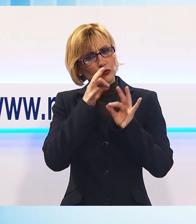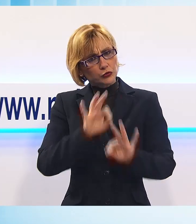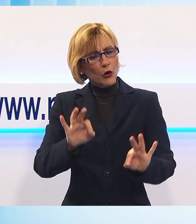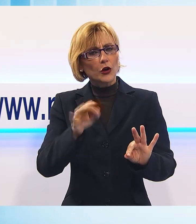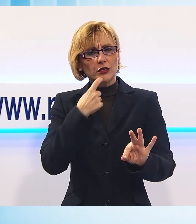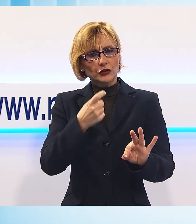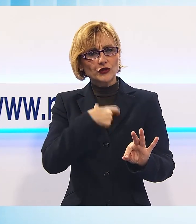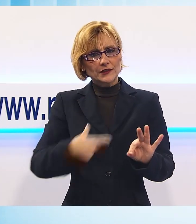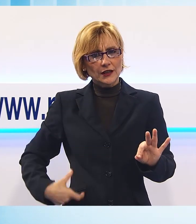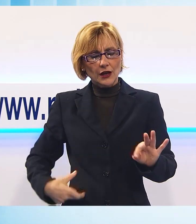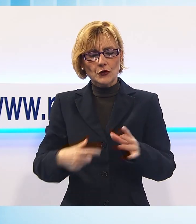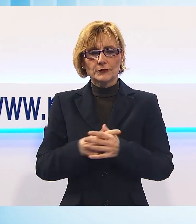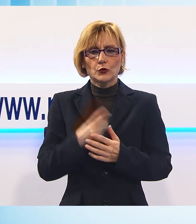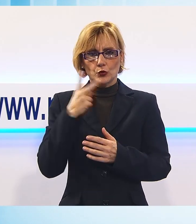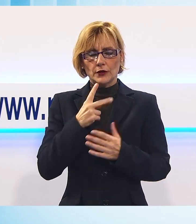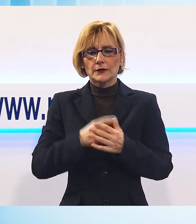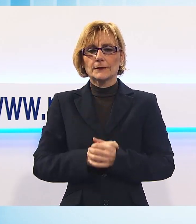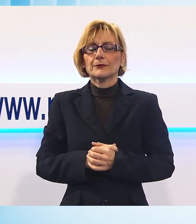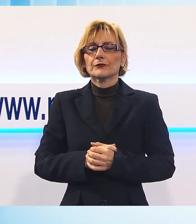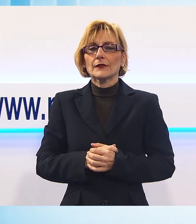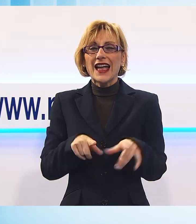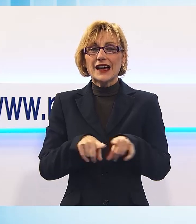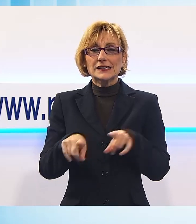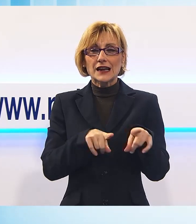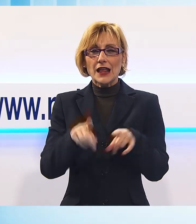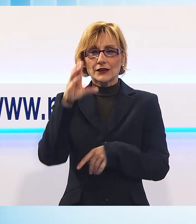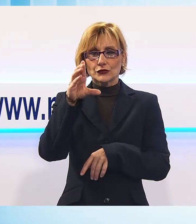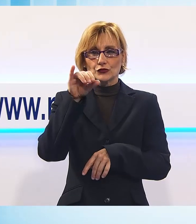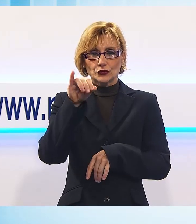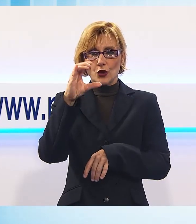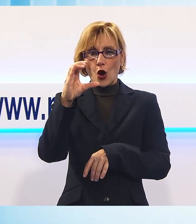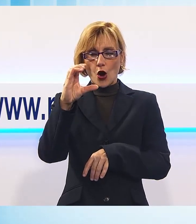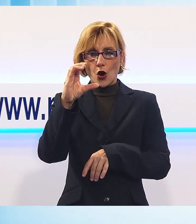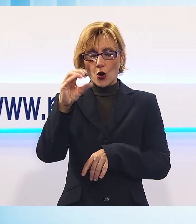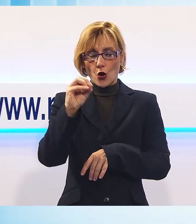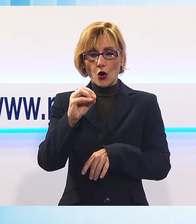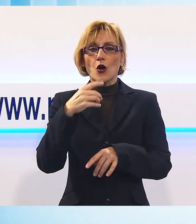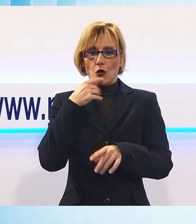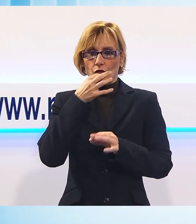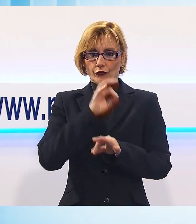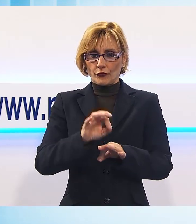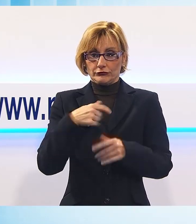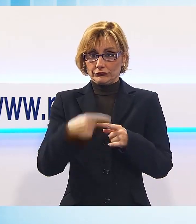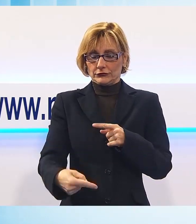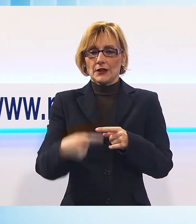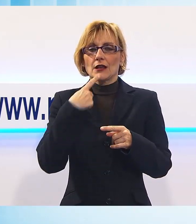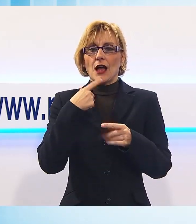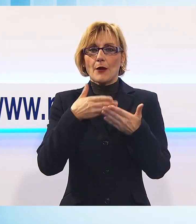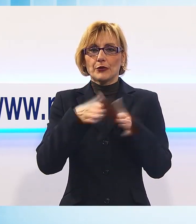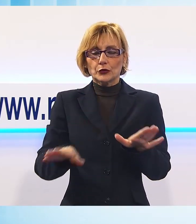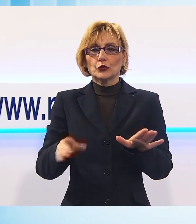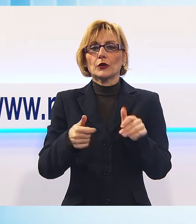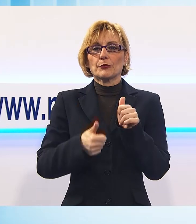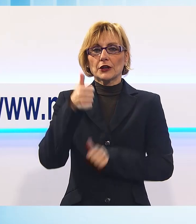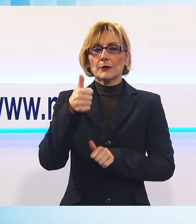Sarà un sontuoso rally del Ciocco, edizione monstra della corsa che aprirà il CIR, percorso confermato con apertura forte dei